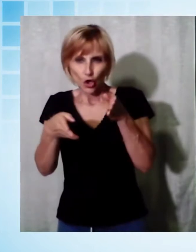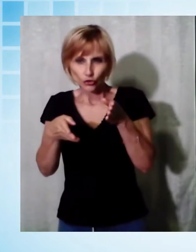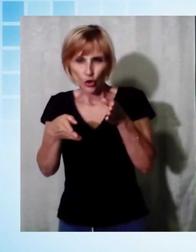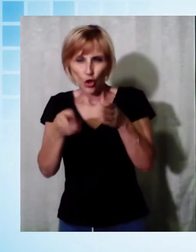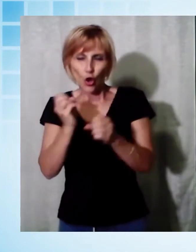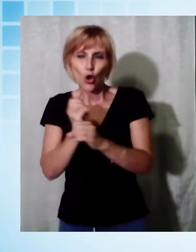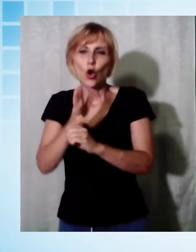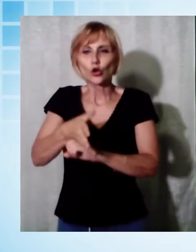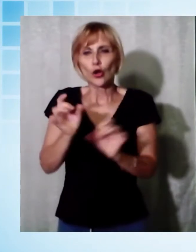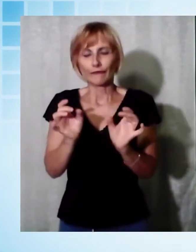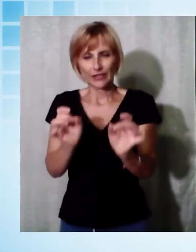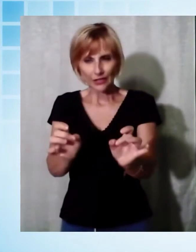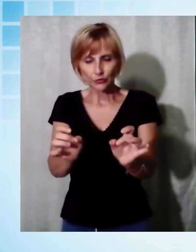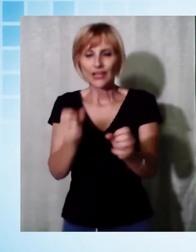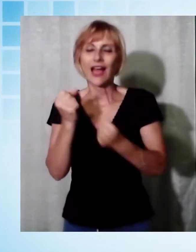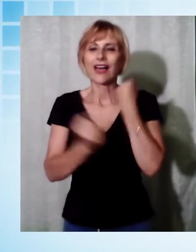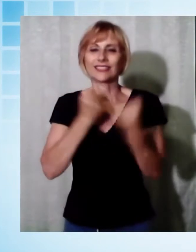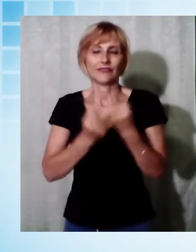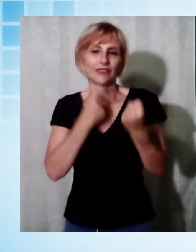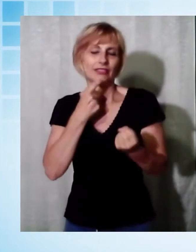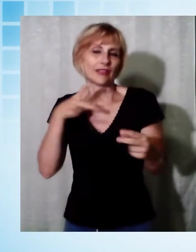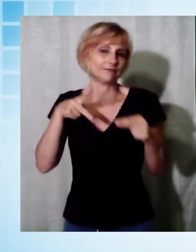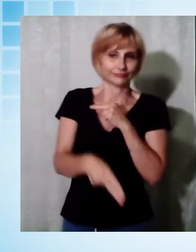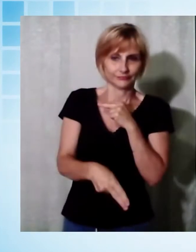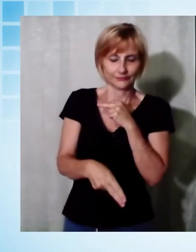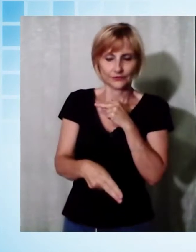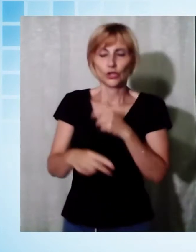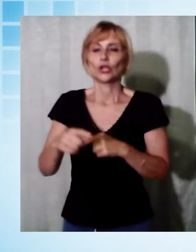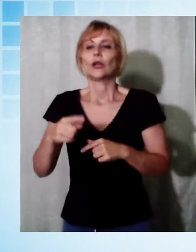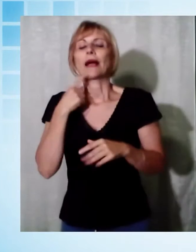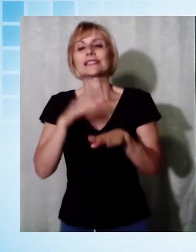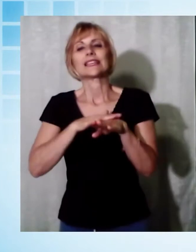service, questo ci tengo a precisarlo, perché i service sono stati tutti realizzati.